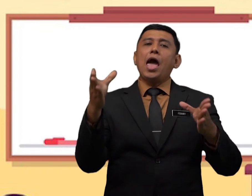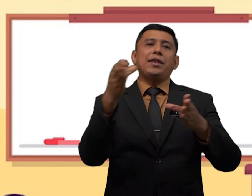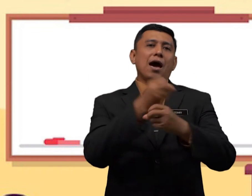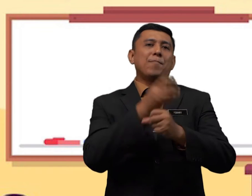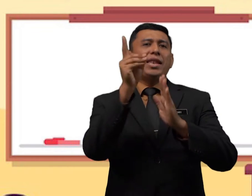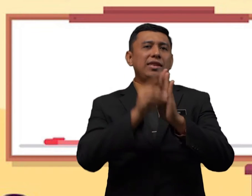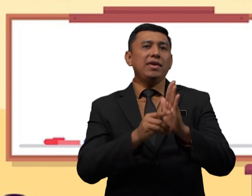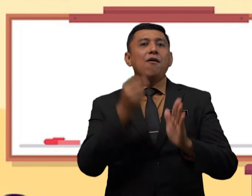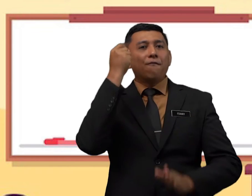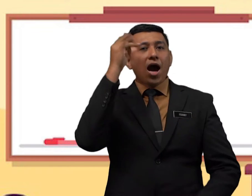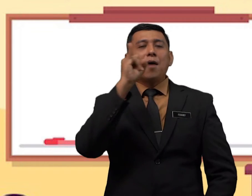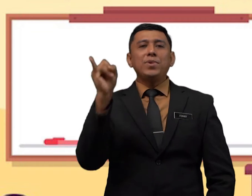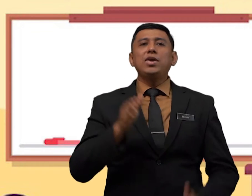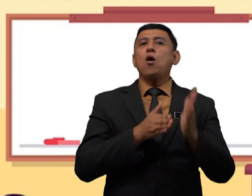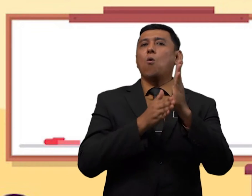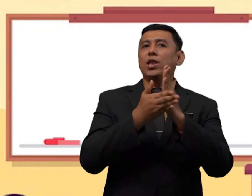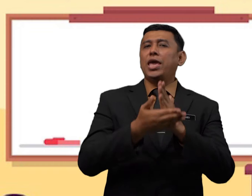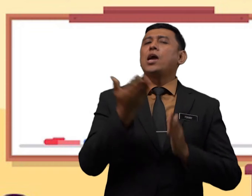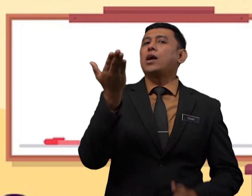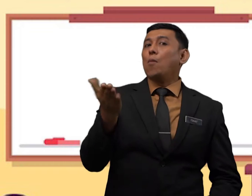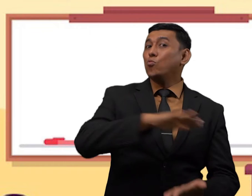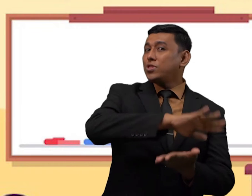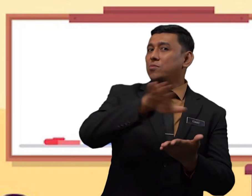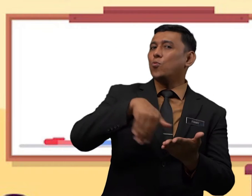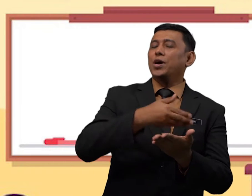dapat difahami oleh kamu semua.